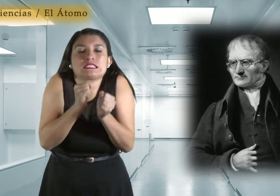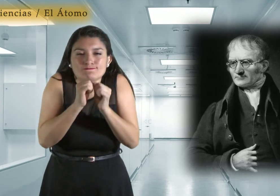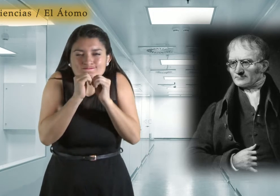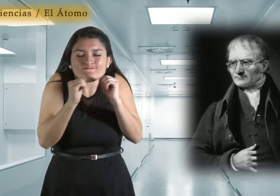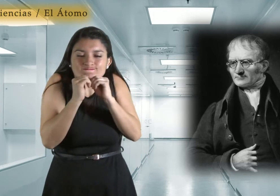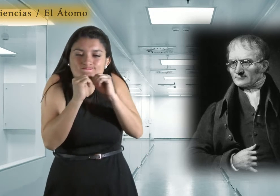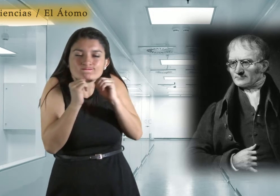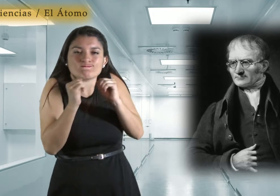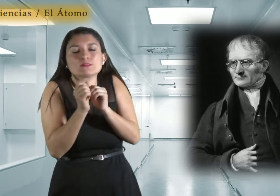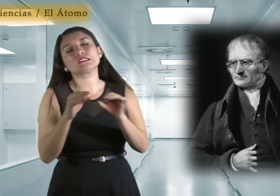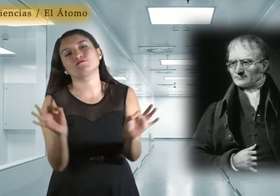en la misma proporción.